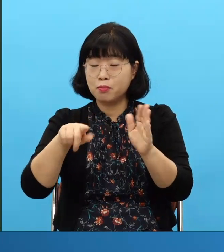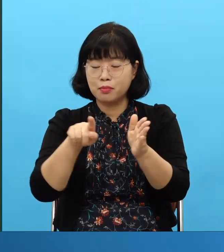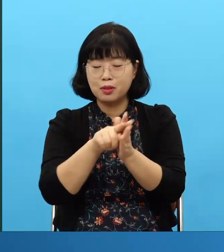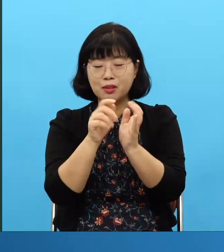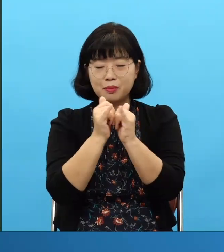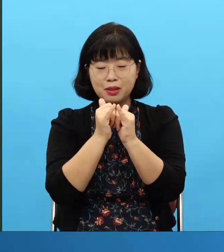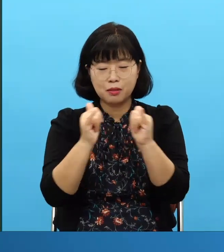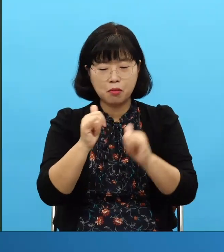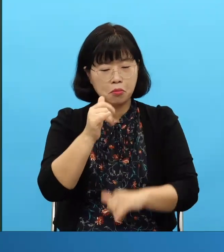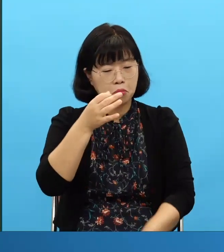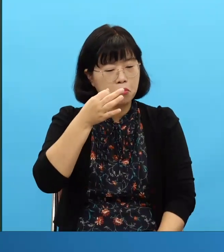corriente de la palabra de Dios